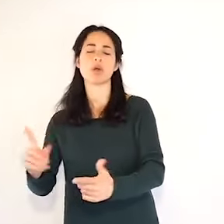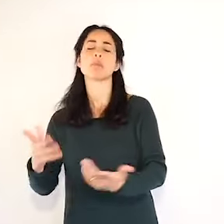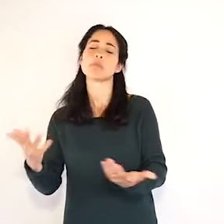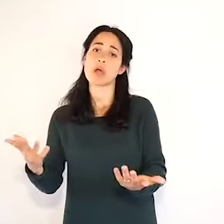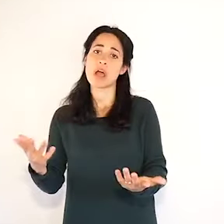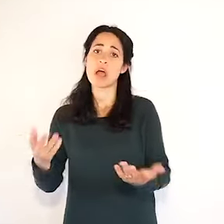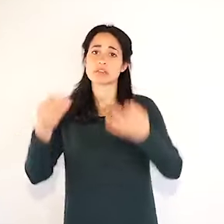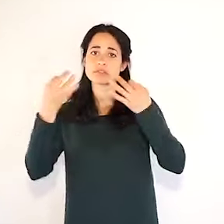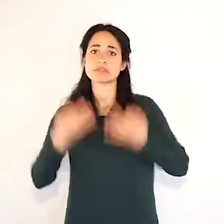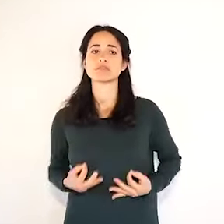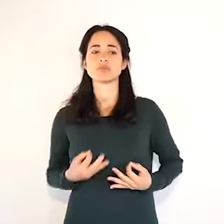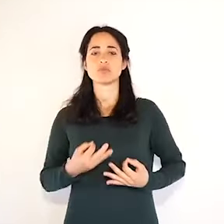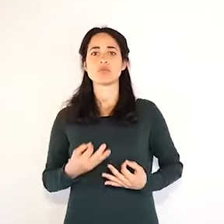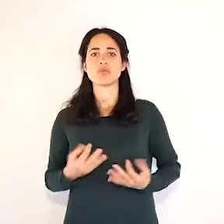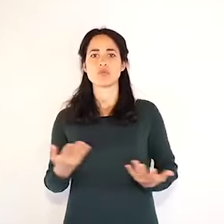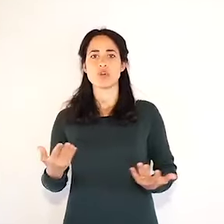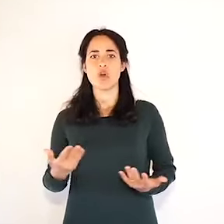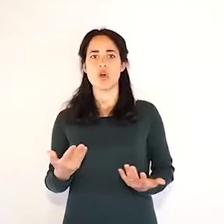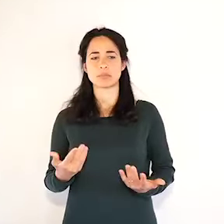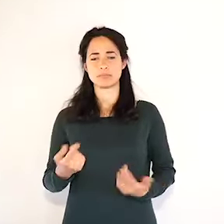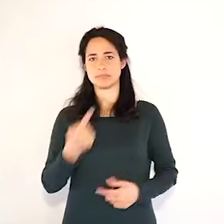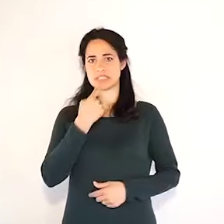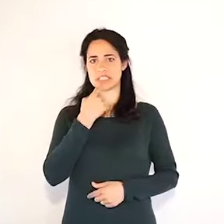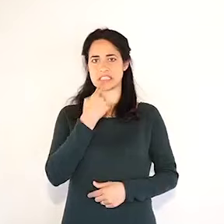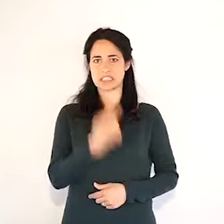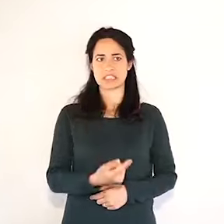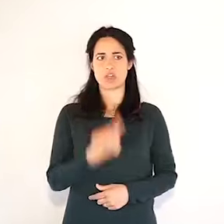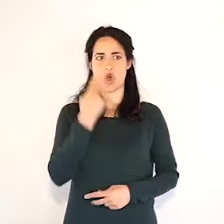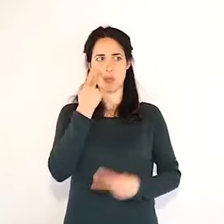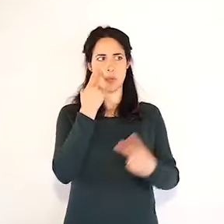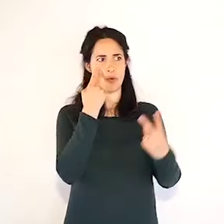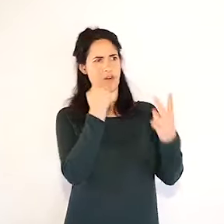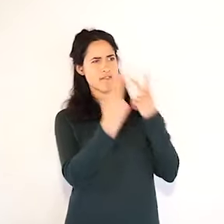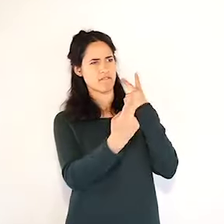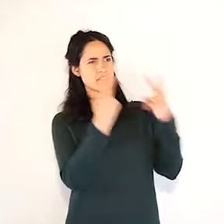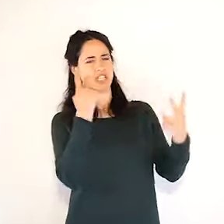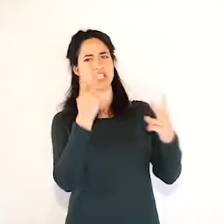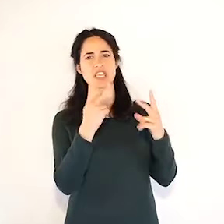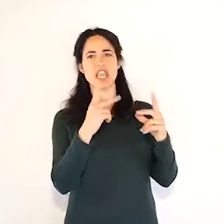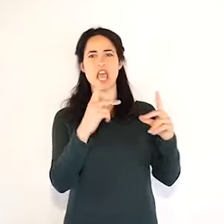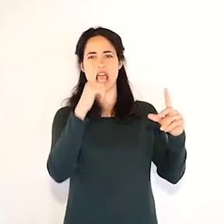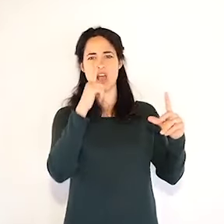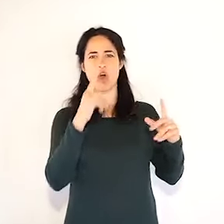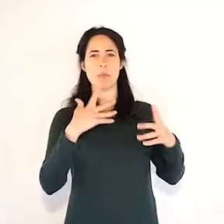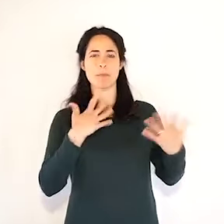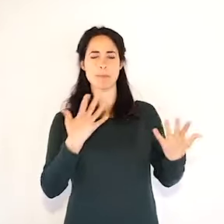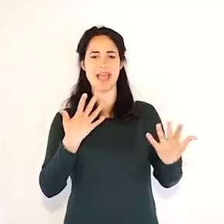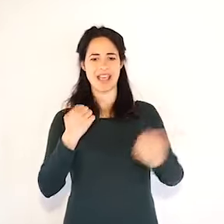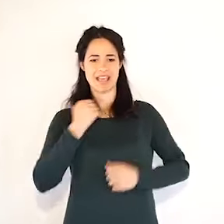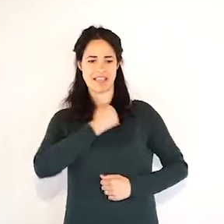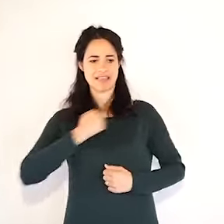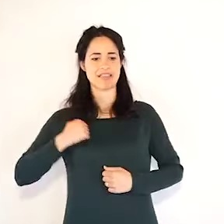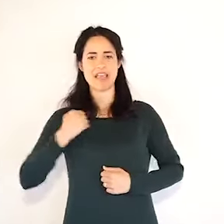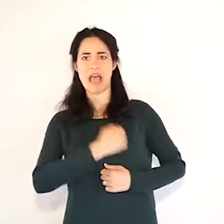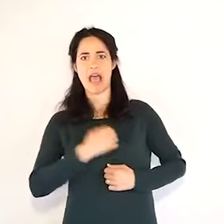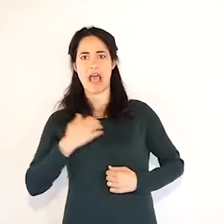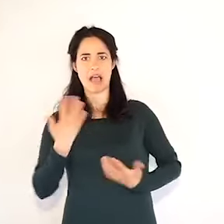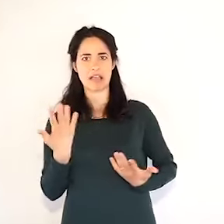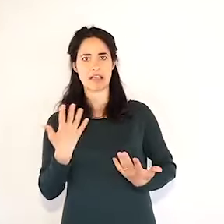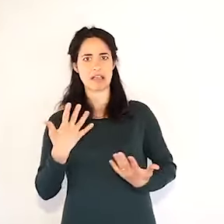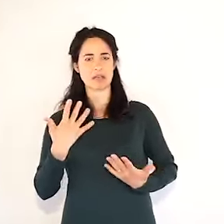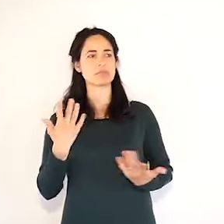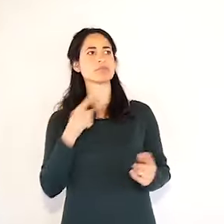Sergio Venturi, nelle loro tac che vengono fatte o nelle ecografie che vengono fatte, non vediamo quadri che vedevamo